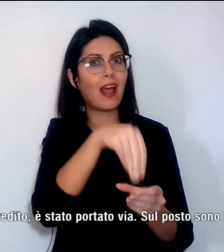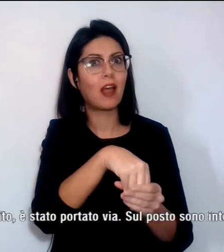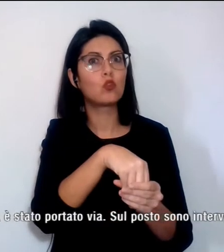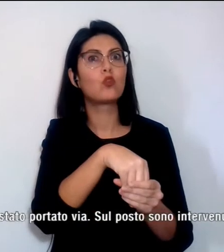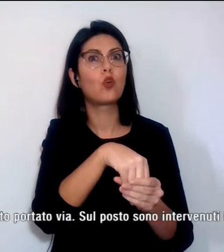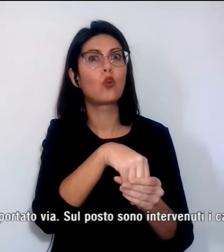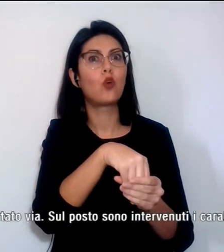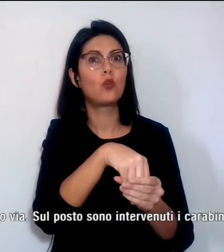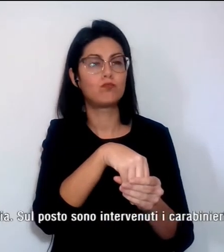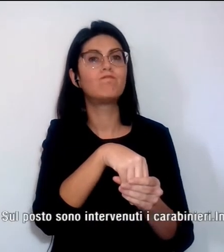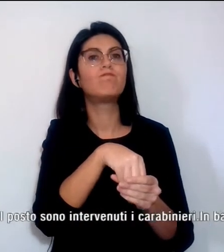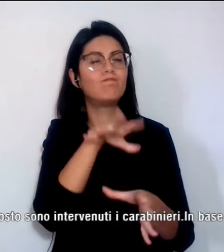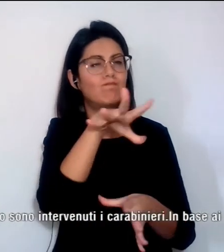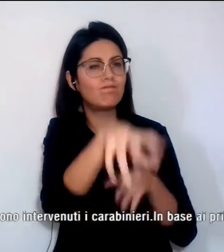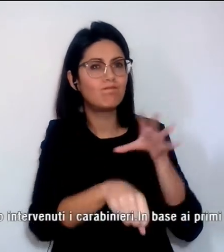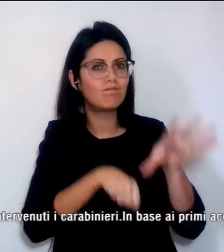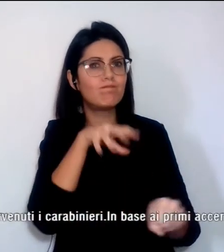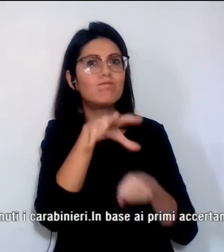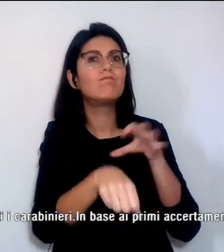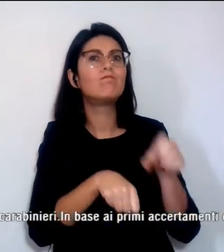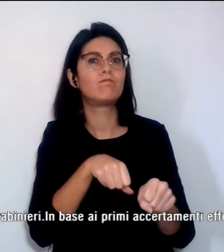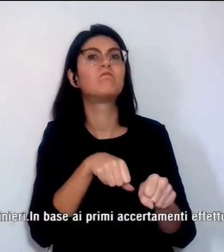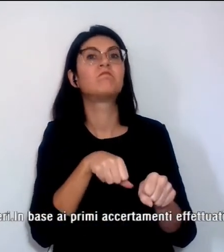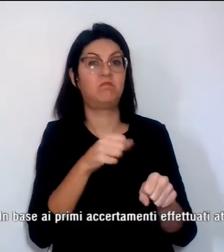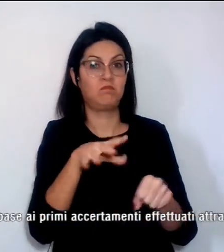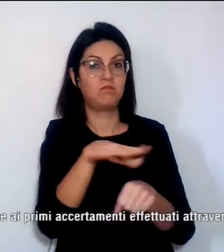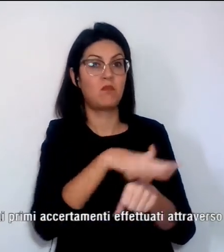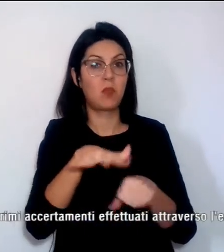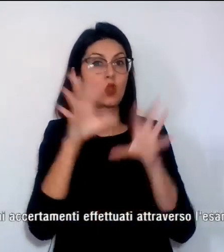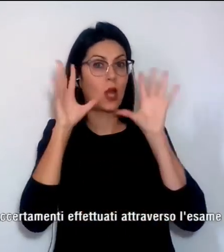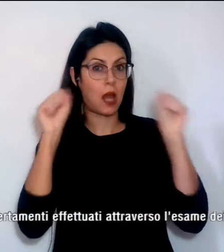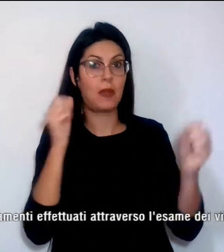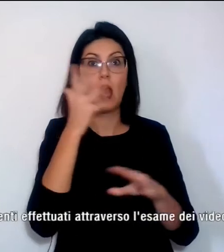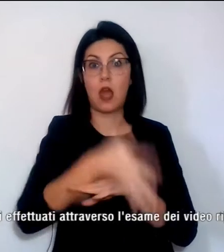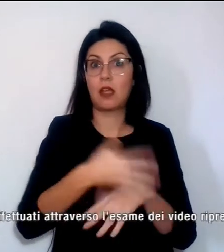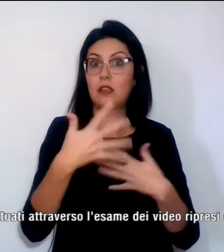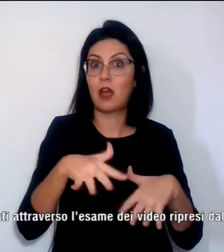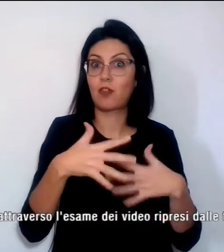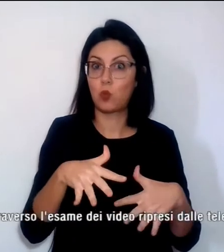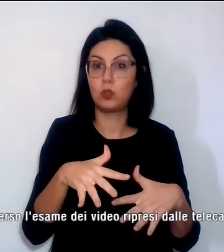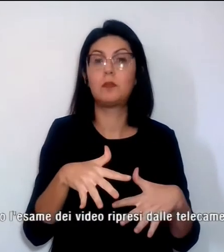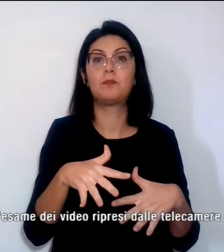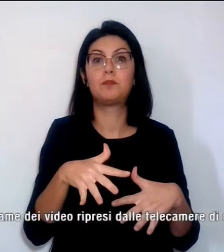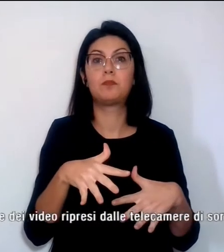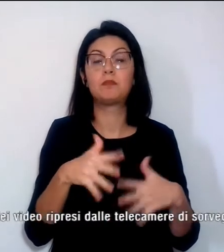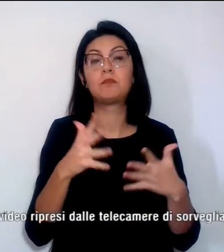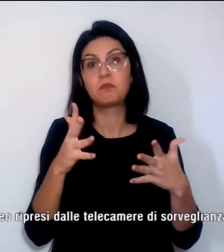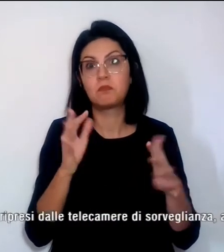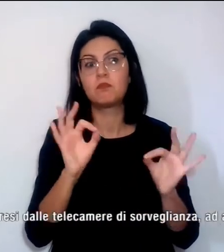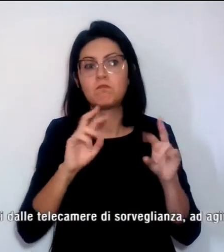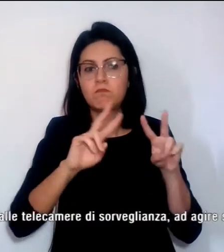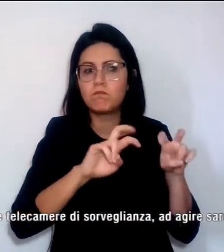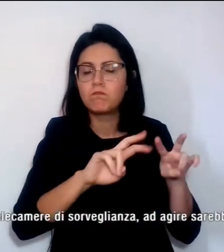è stato portato via sul posto intervenuti i carabinieri e secondo gli esami